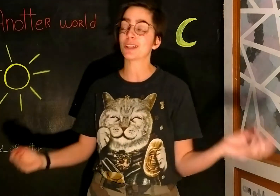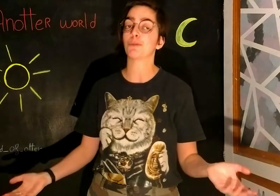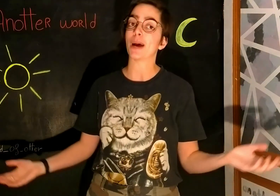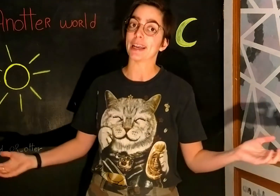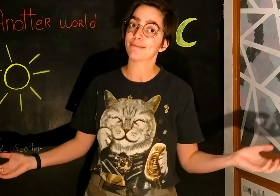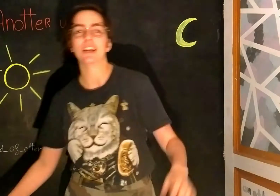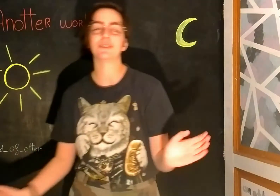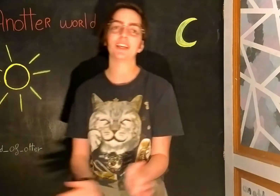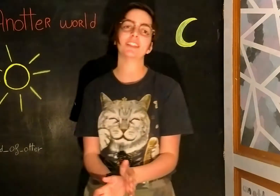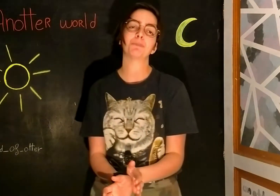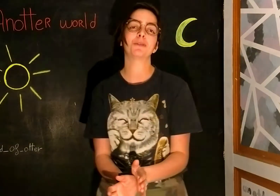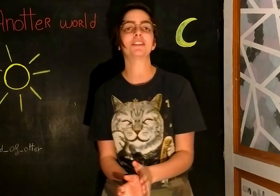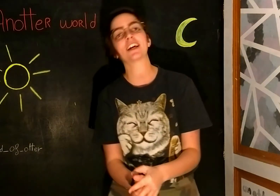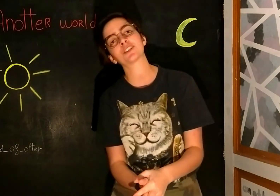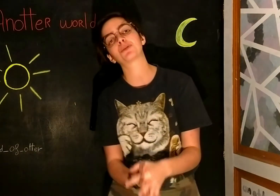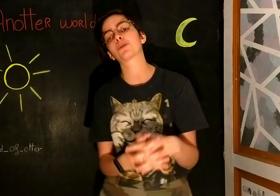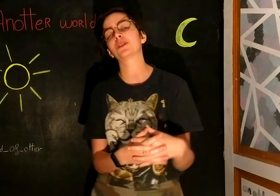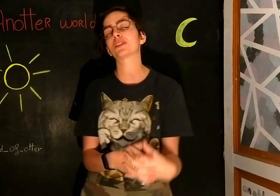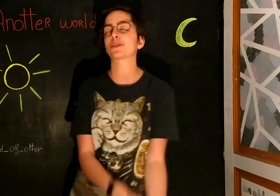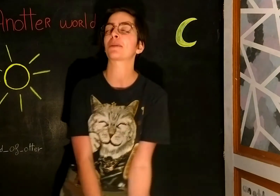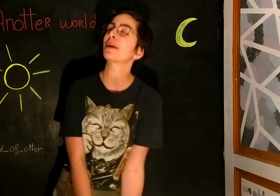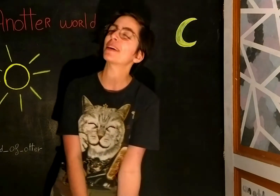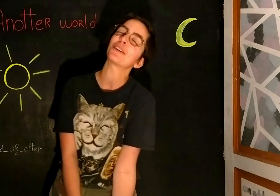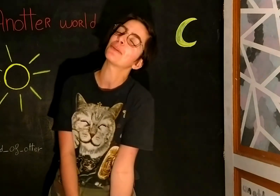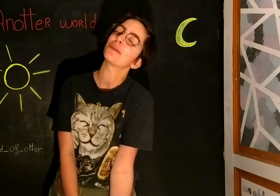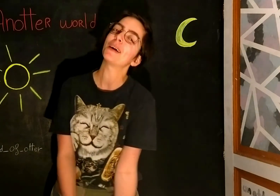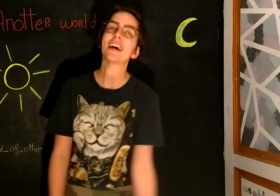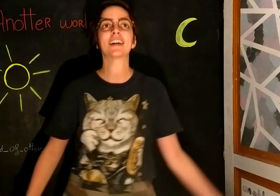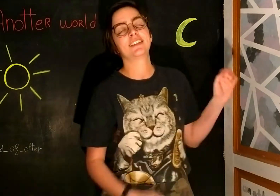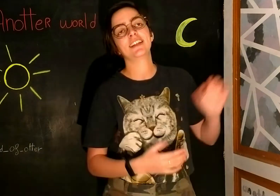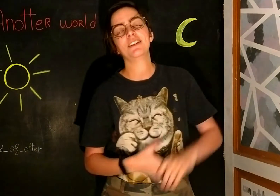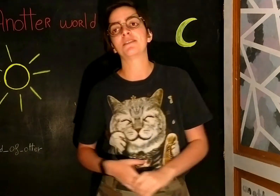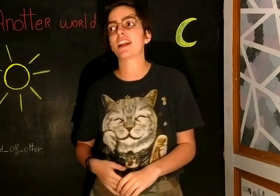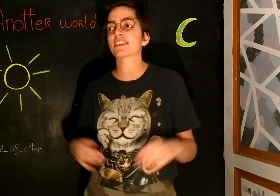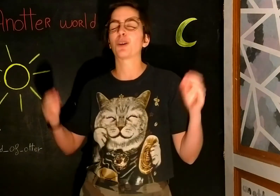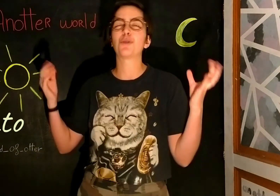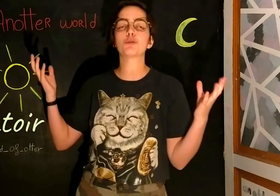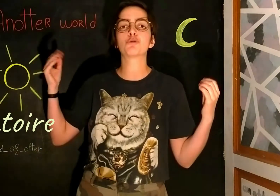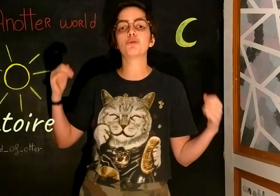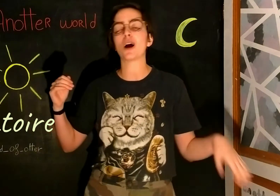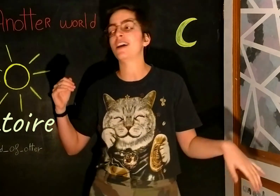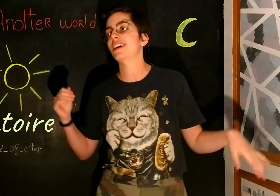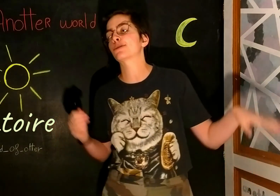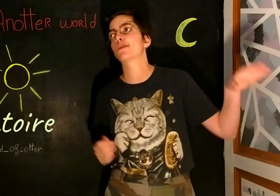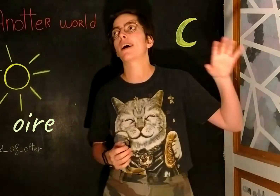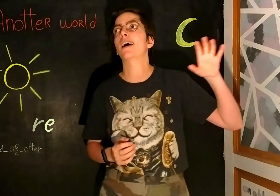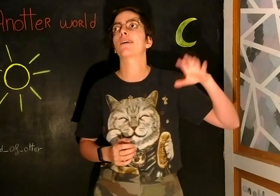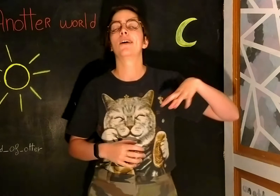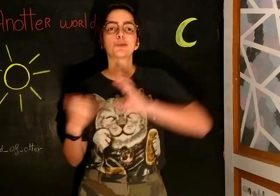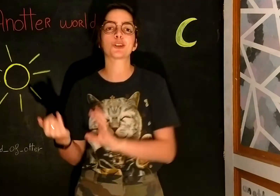tous les mots pareils. Et le dernier petit axe pour combler tout ça, parce que j'aime bien marcher en nombre paire, c'est l'axe fourre-tout, aléatoire, tout ce